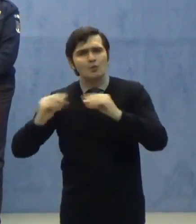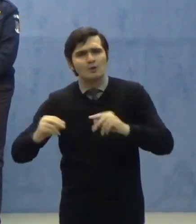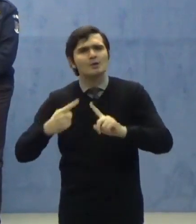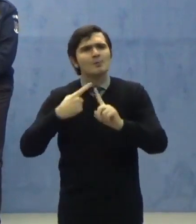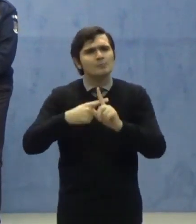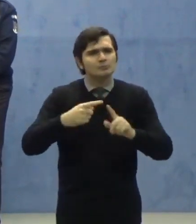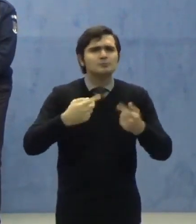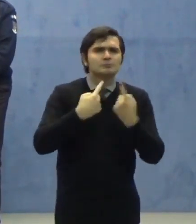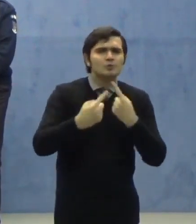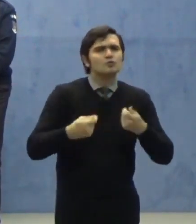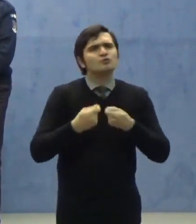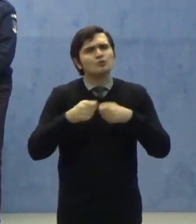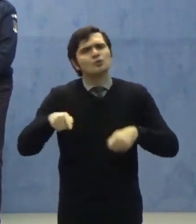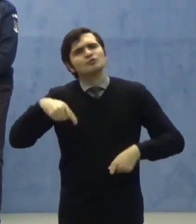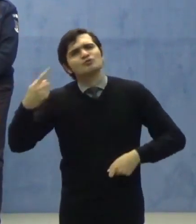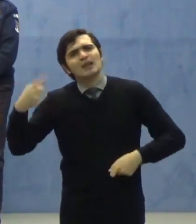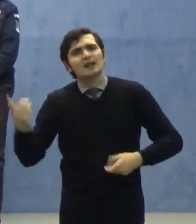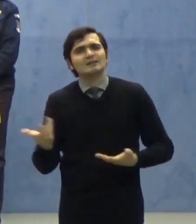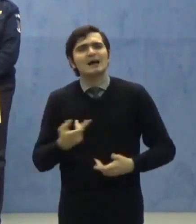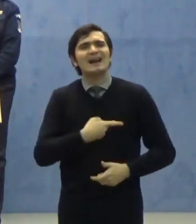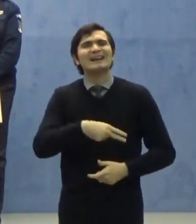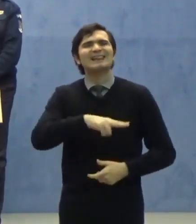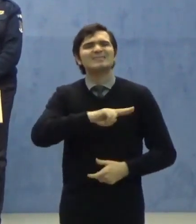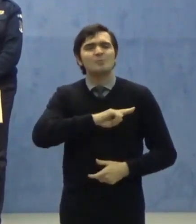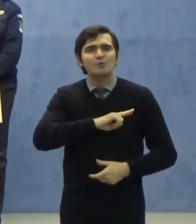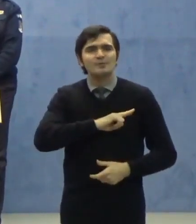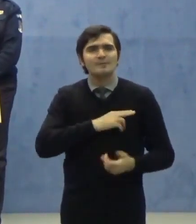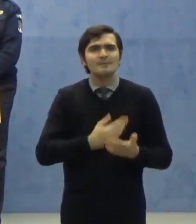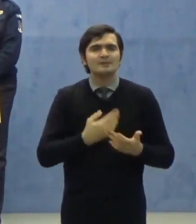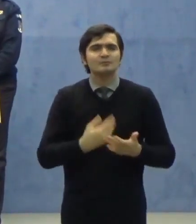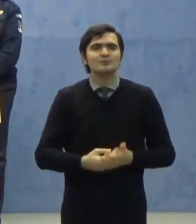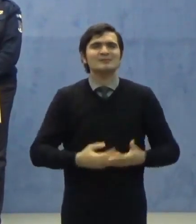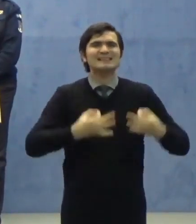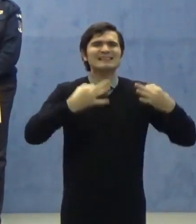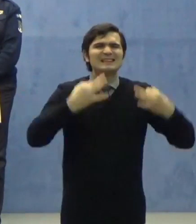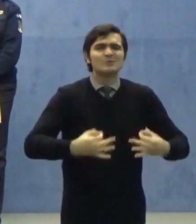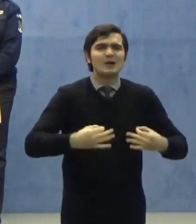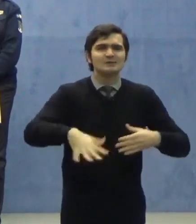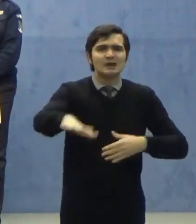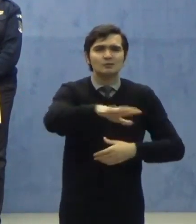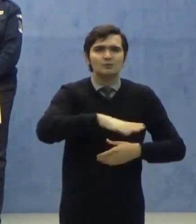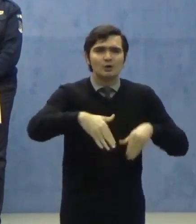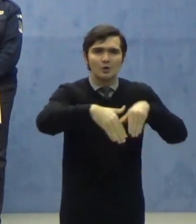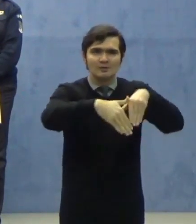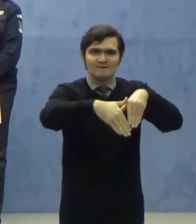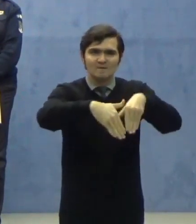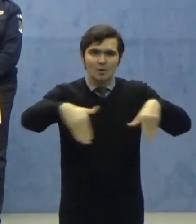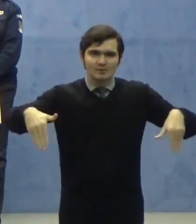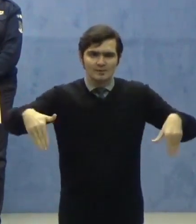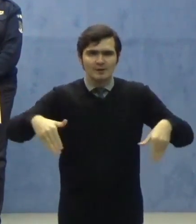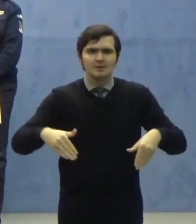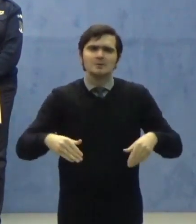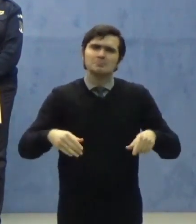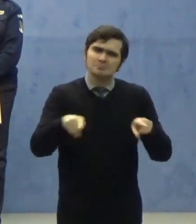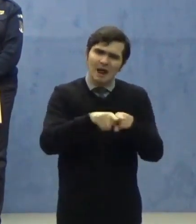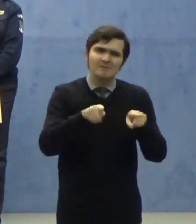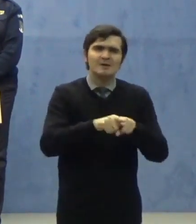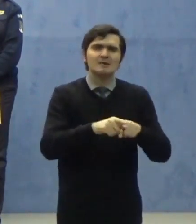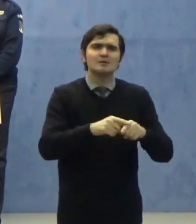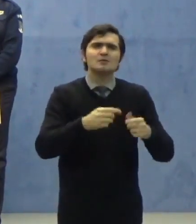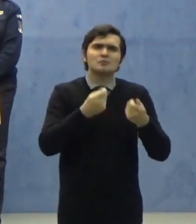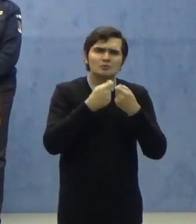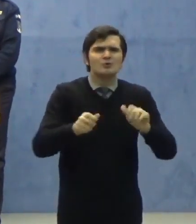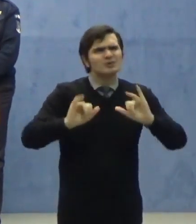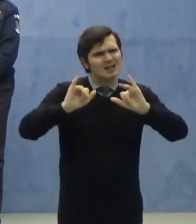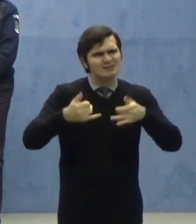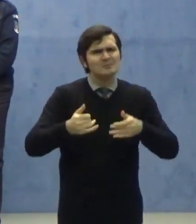care răspund de siguranța zonelor de frontieră, inclusiv tot ceea ce